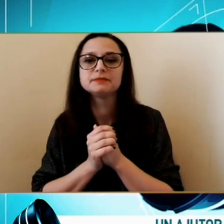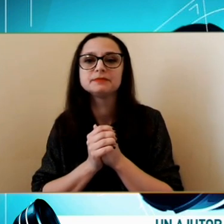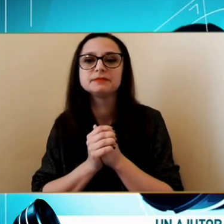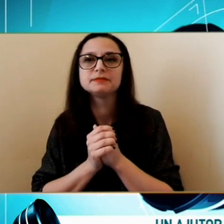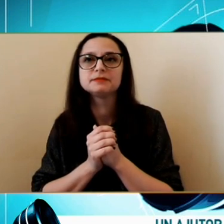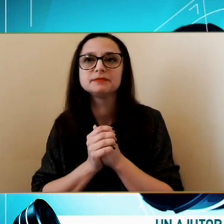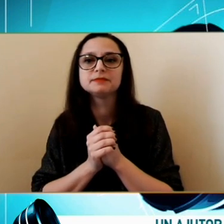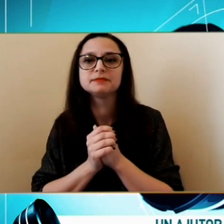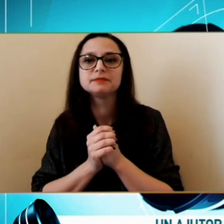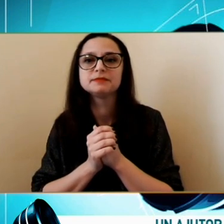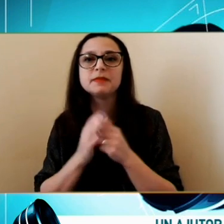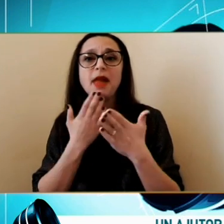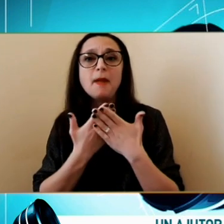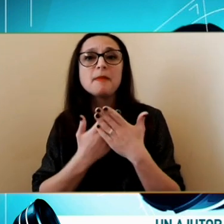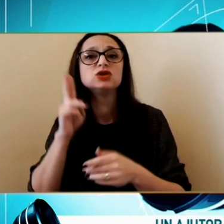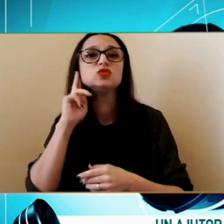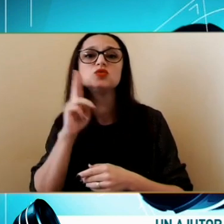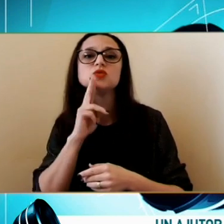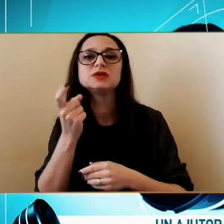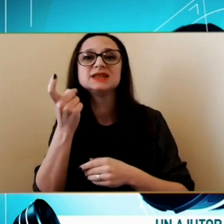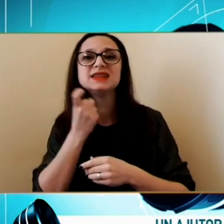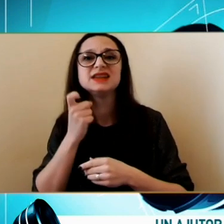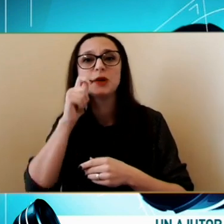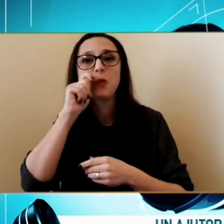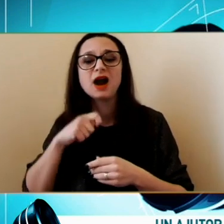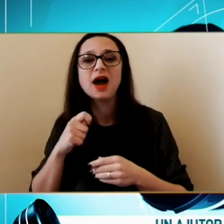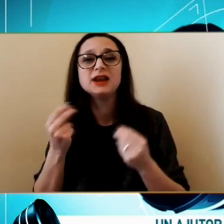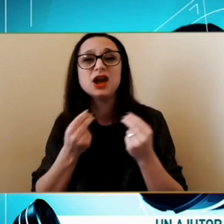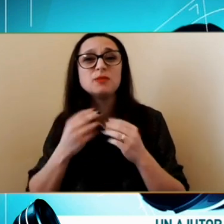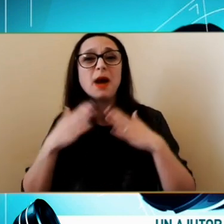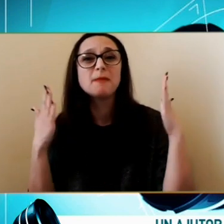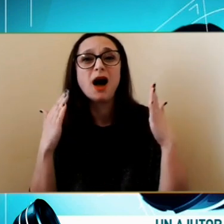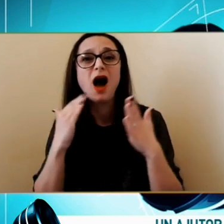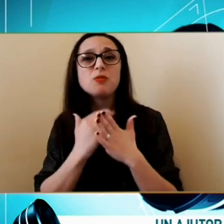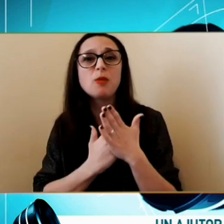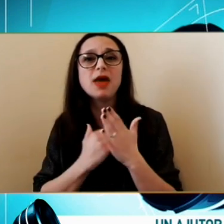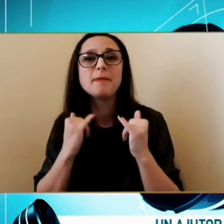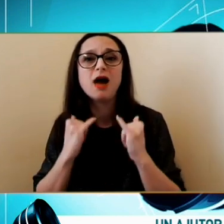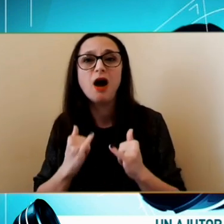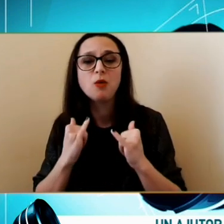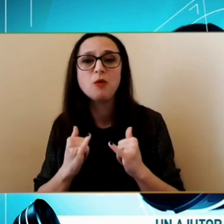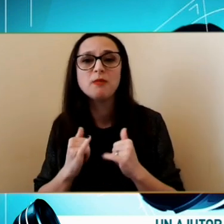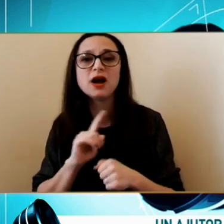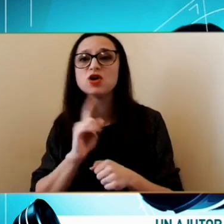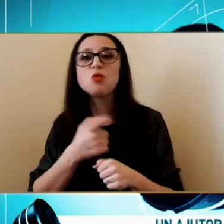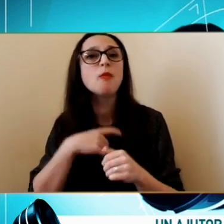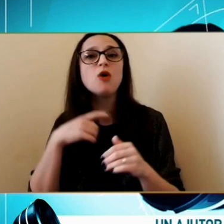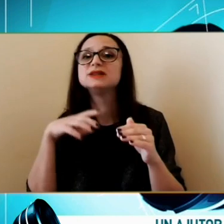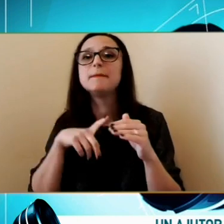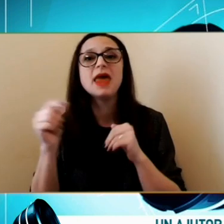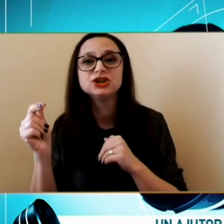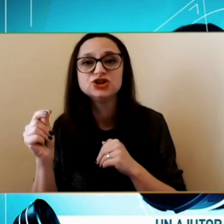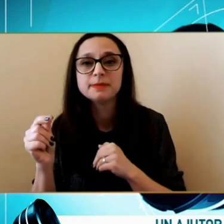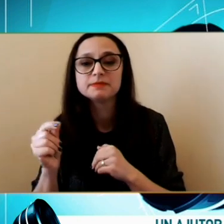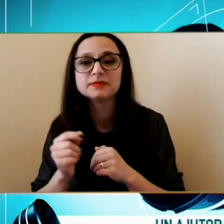Pentru surții din Ucraina Cele mai mari probleme Sunt că Nu pot pleca de acolo În primul rând